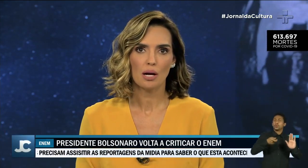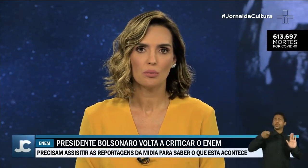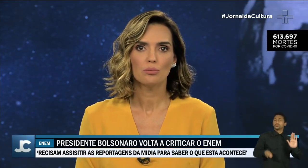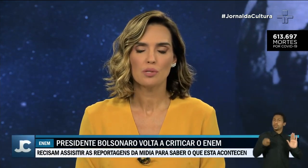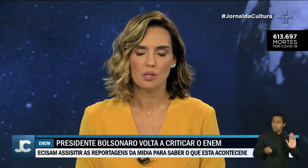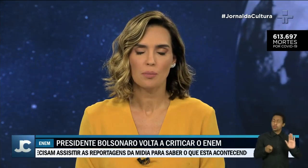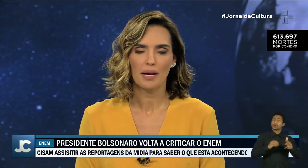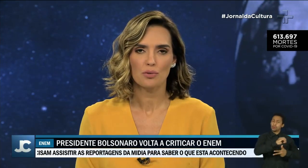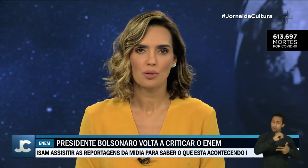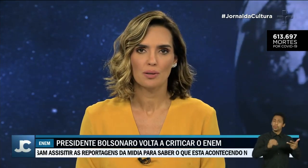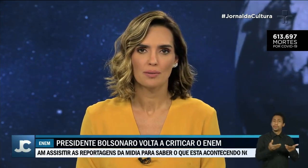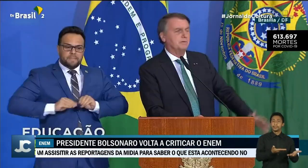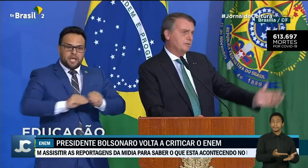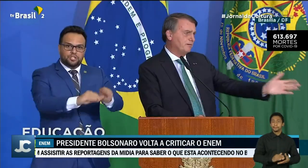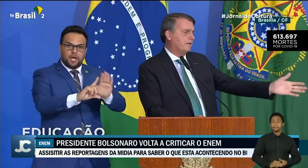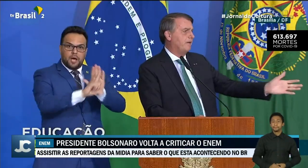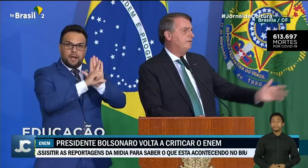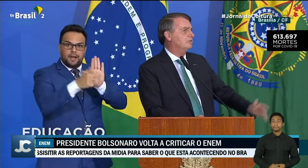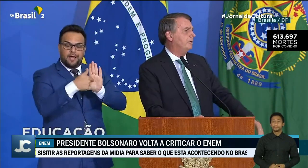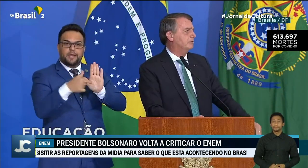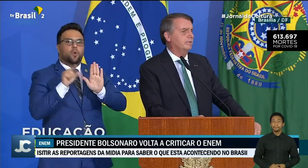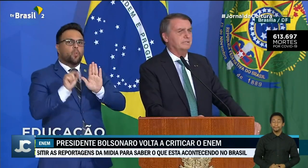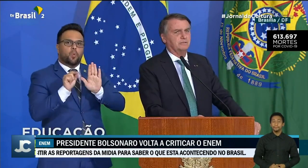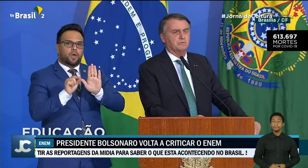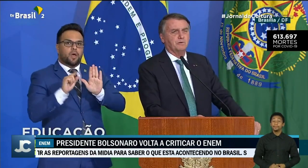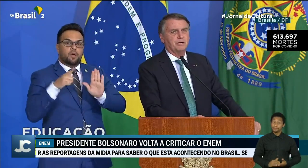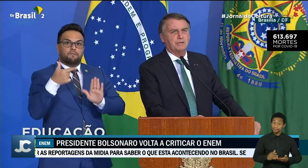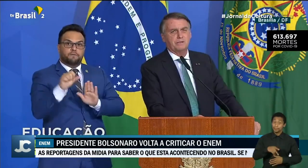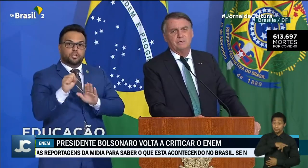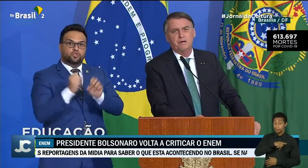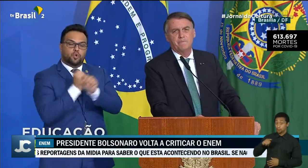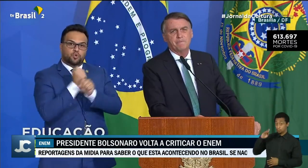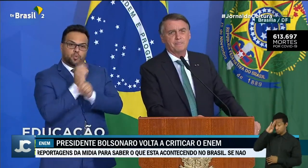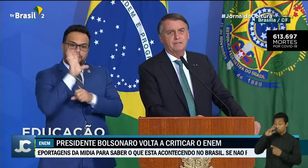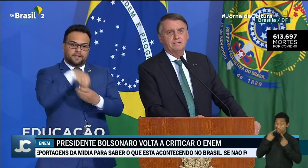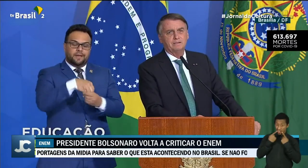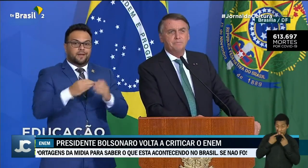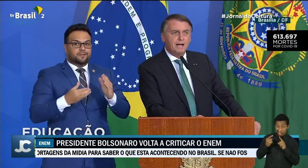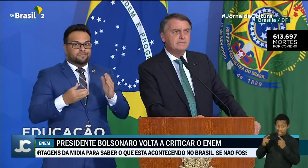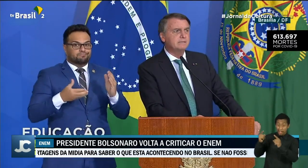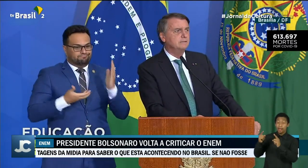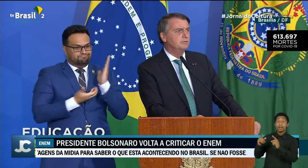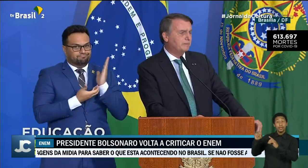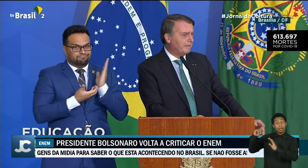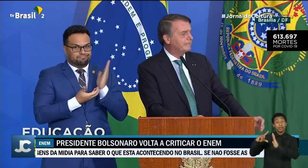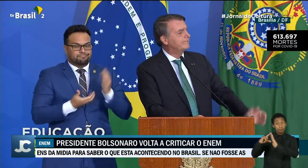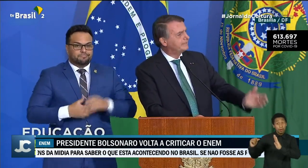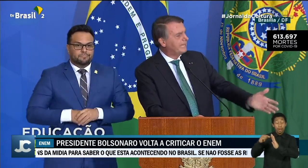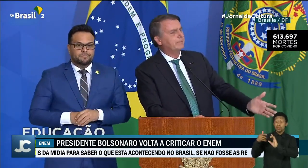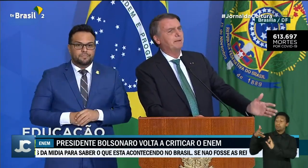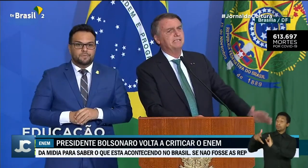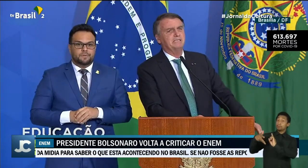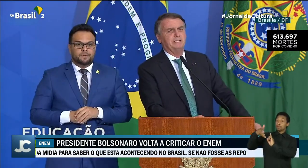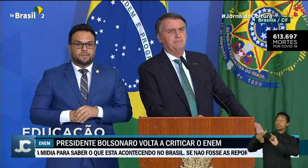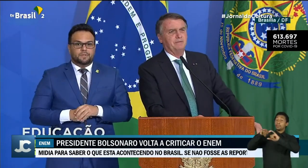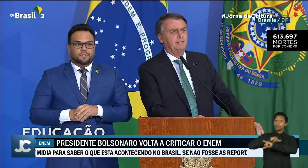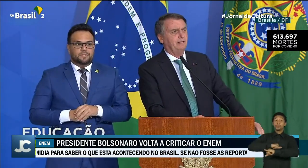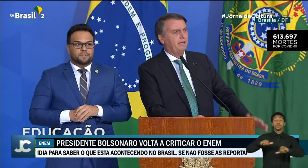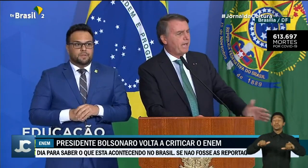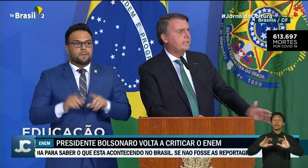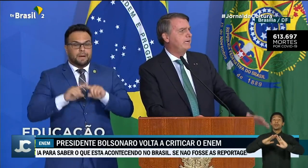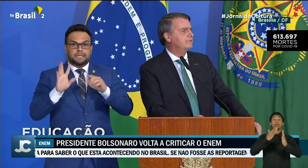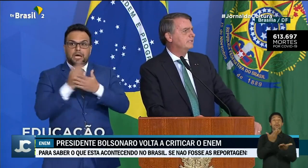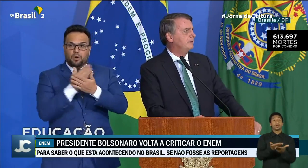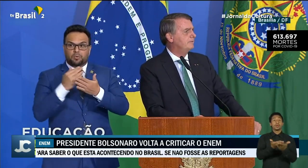Exame Nacional do Ensino Médio. A manifestação ocorreu durante uma cerimônia no Palácio do Planalto para certificação de